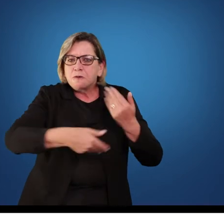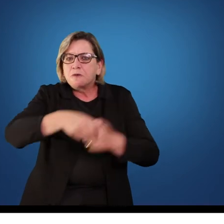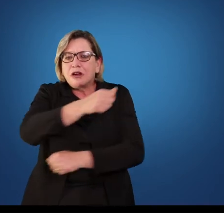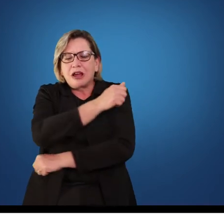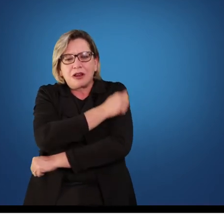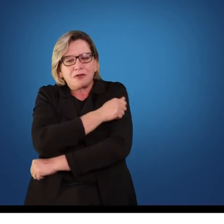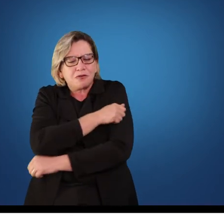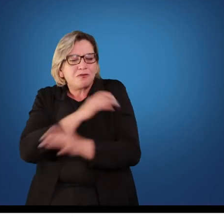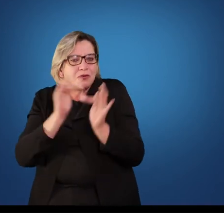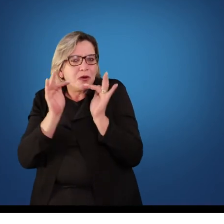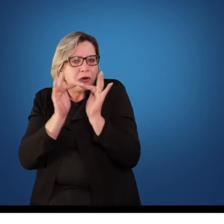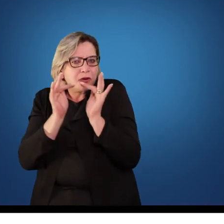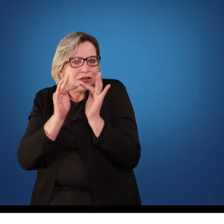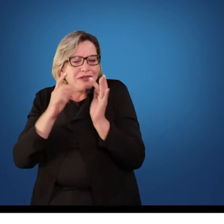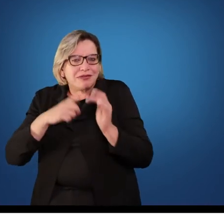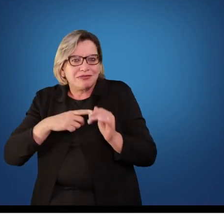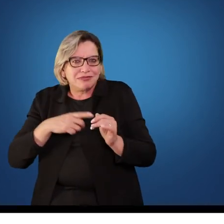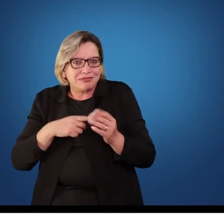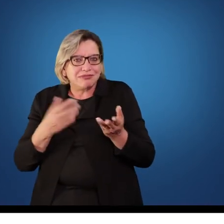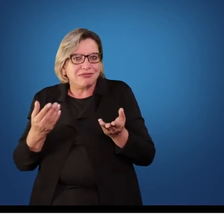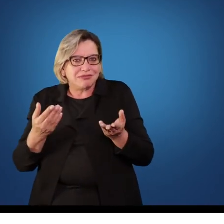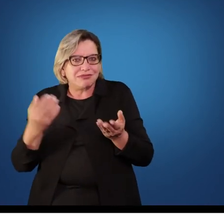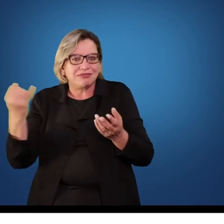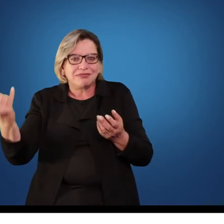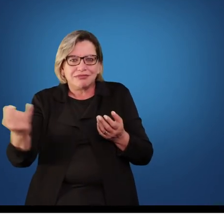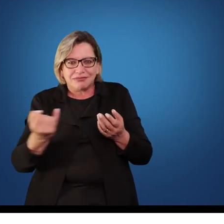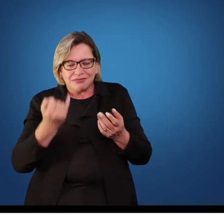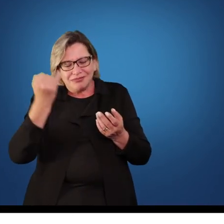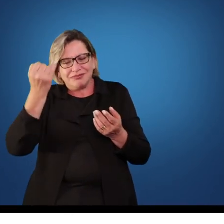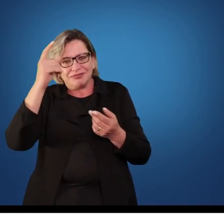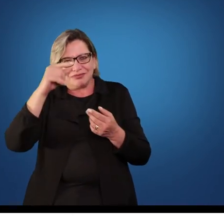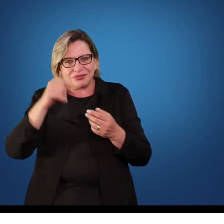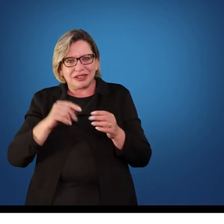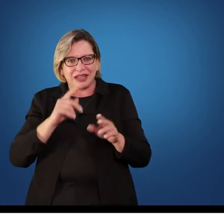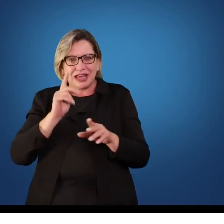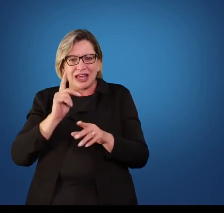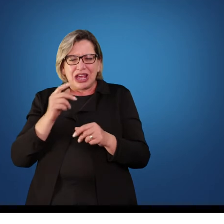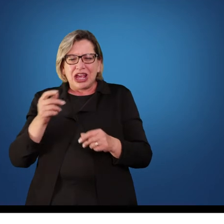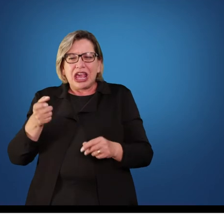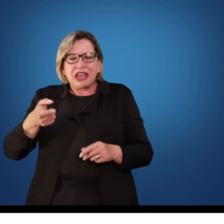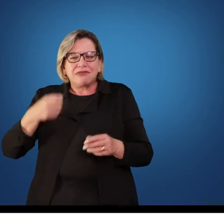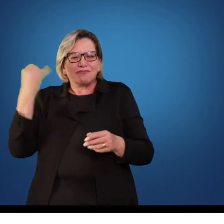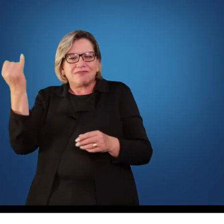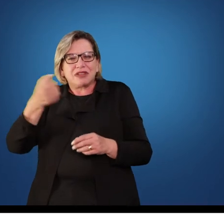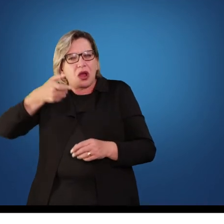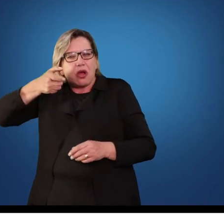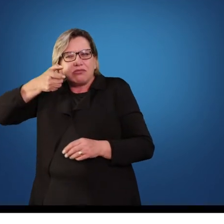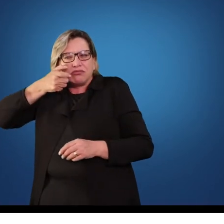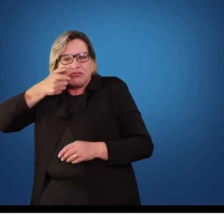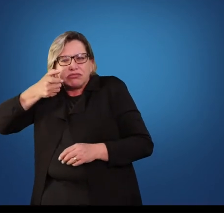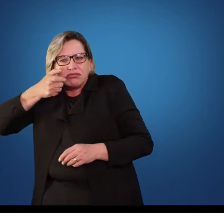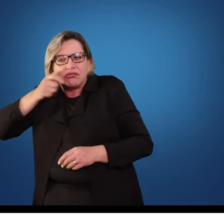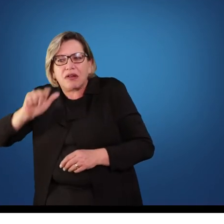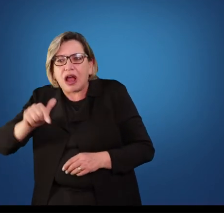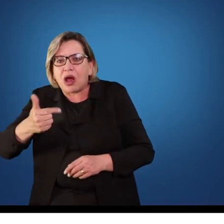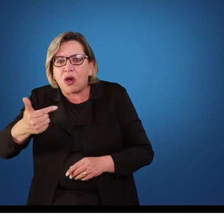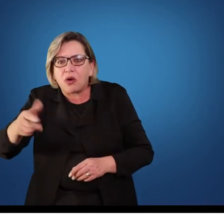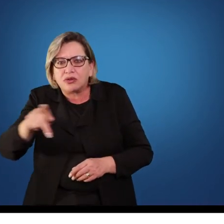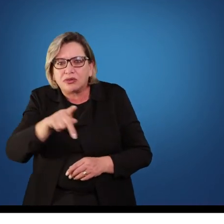contato, com os alunos que você não tem contato, assistir aula de outros professores é fundamental. Pedir ajuda